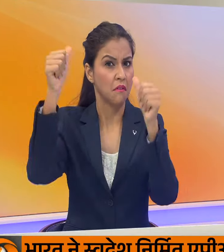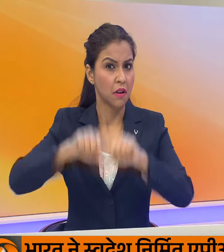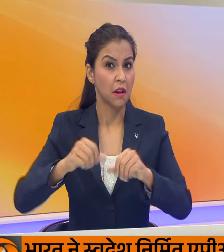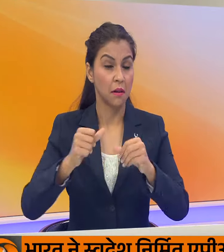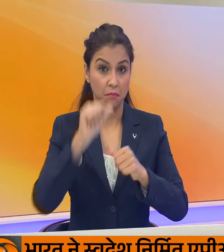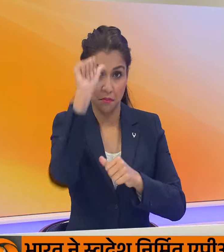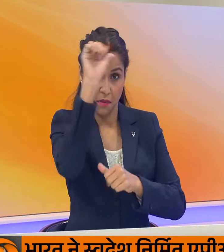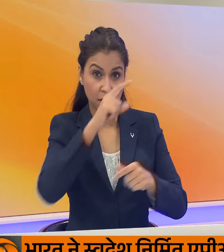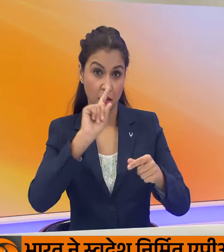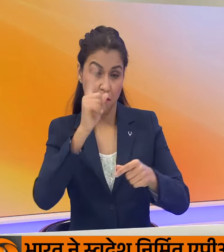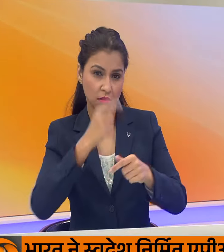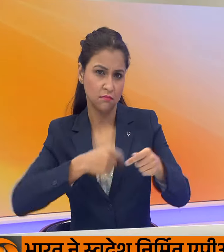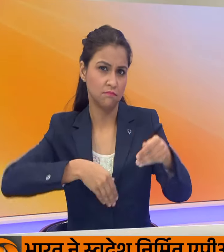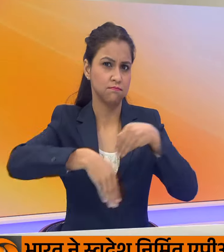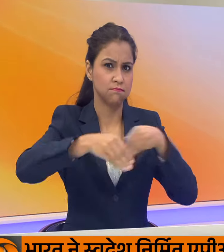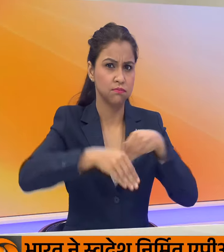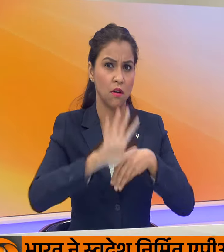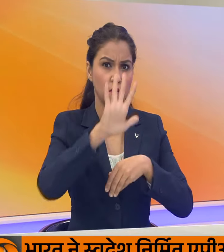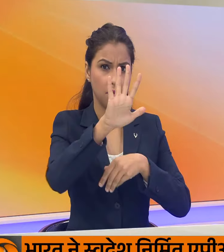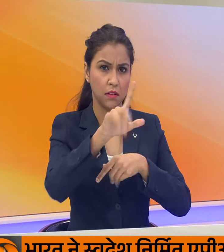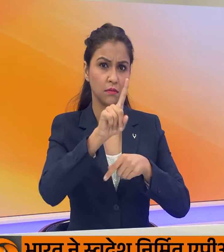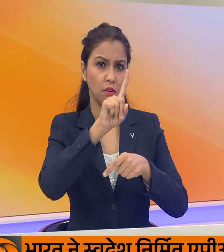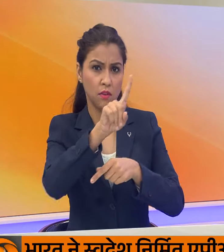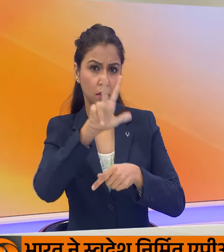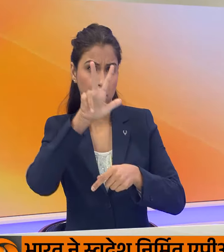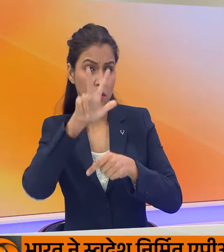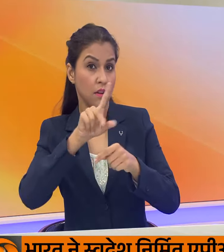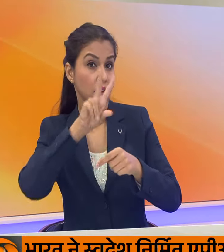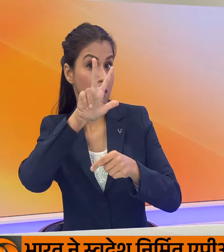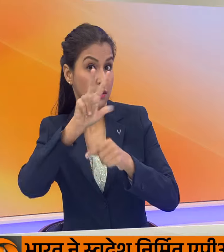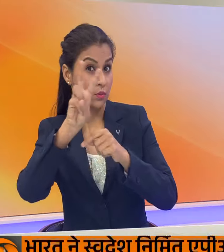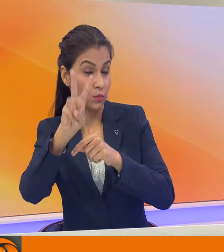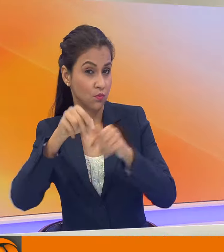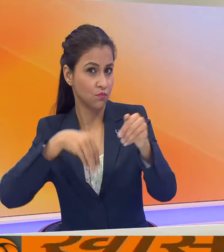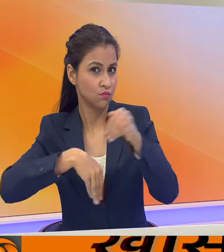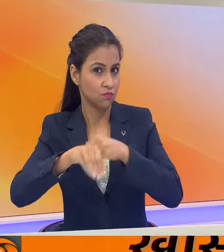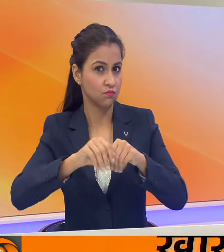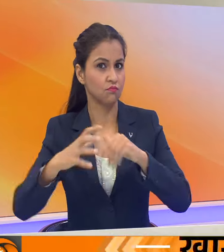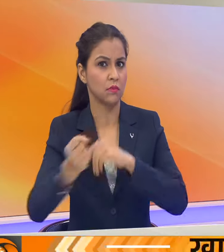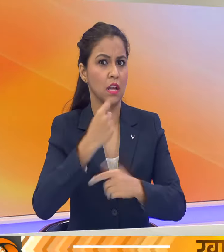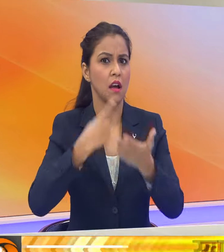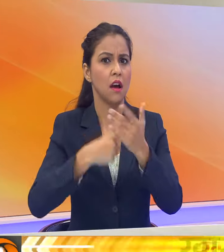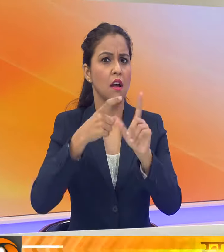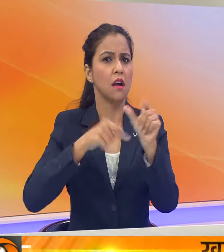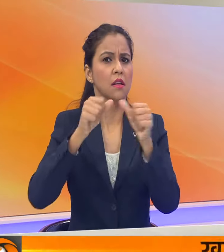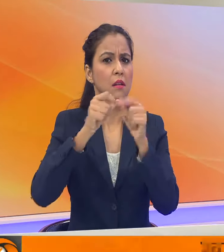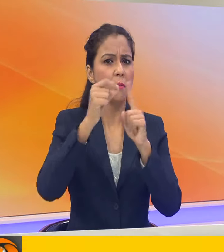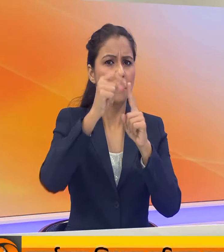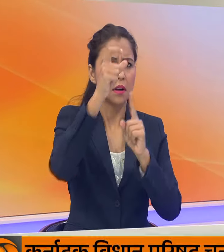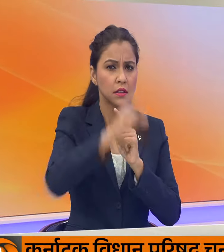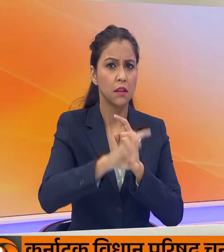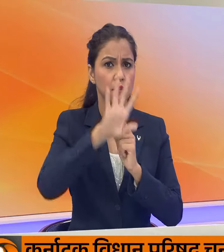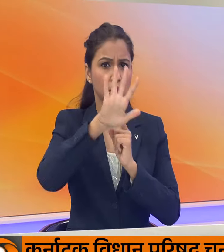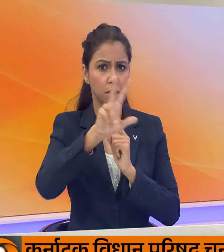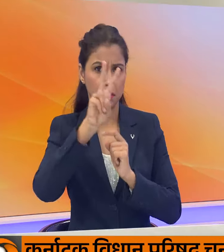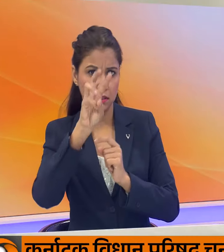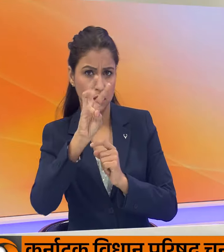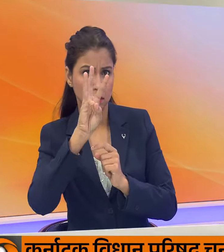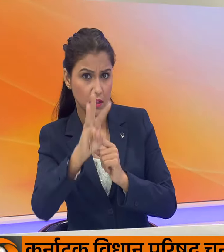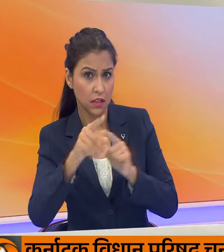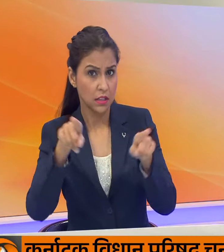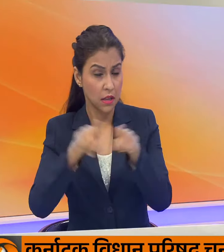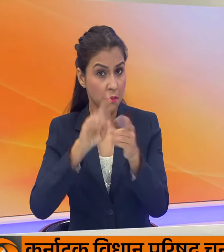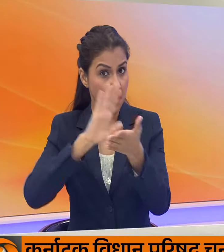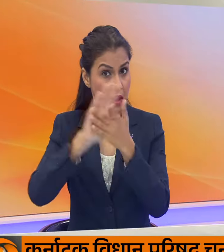बल्ले बाजी करते हुए पाँच विकेट पर 182 रन बनाएं भारत की तरफ से रशब पंत ने सरवाधिक 53 रन बनाएं वहीं हार्दिक